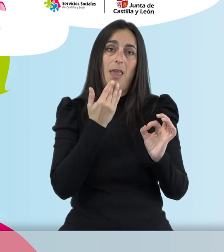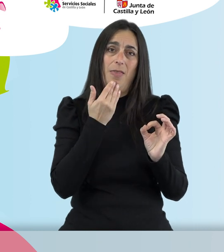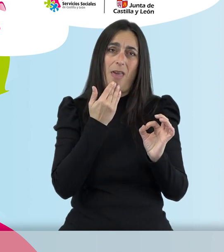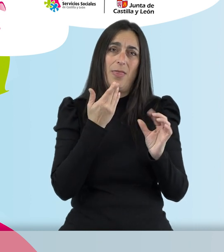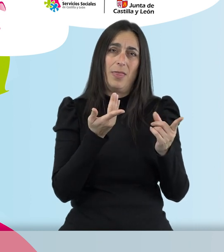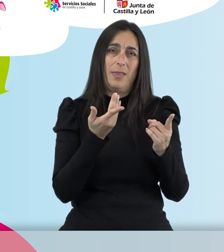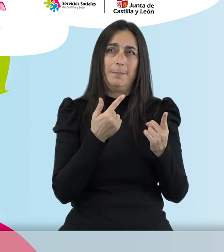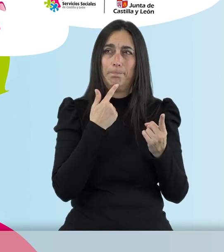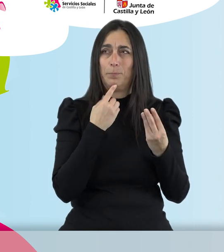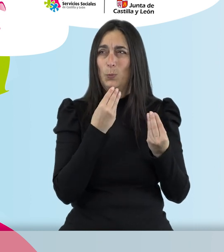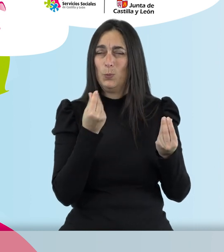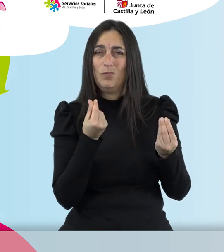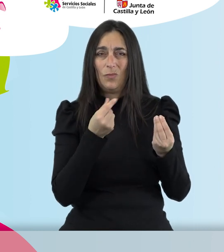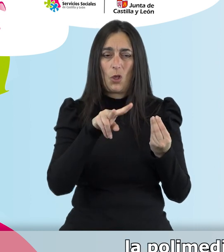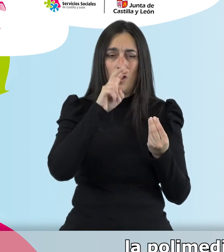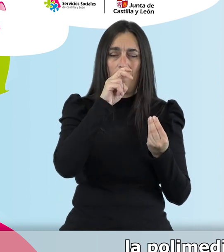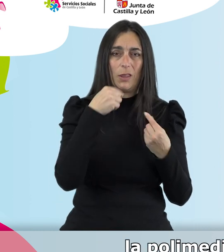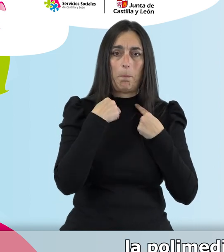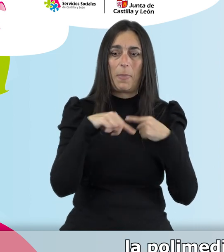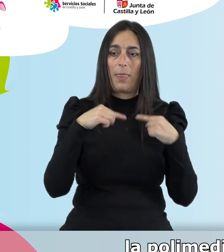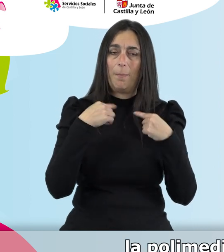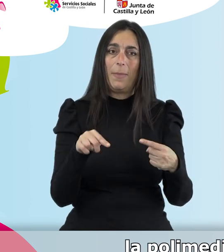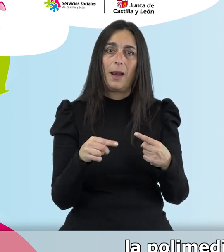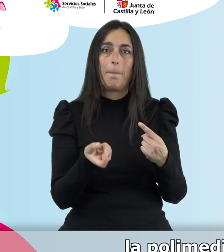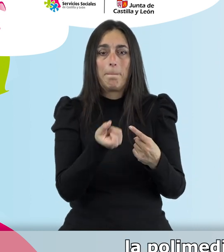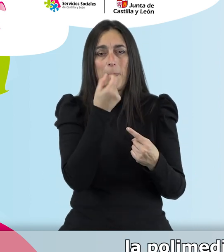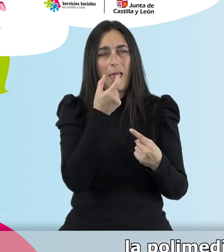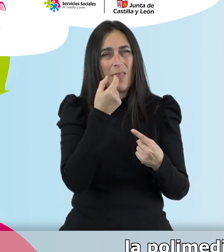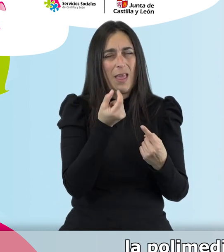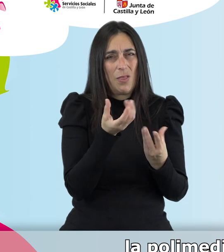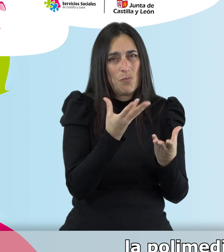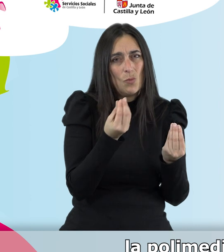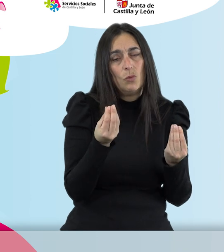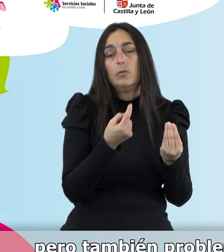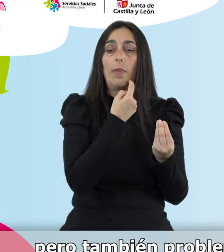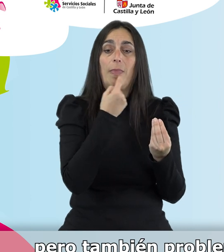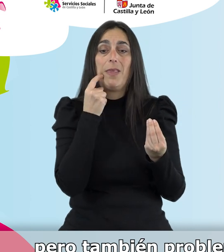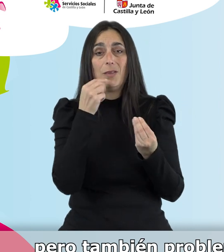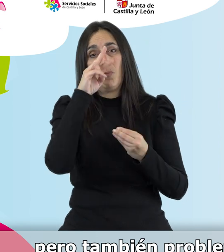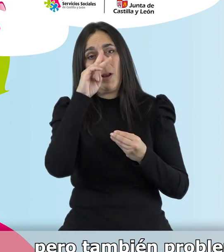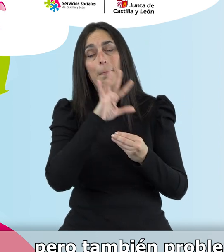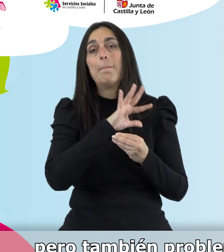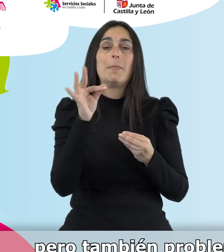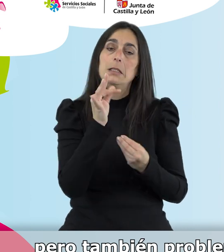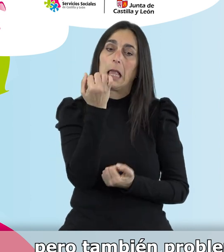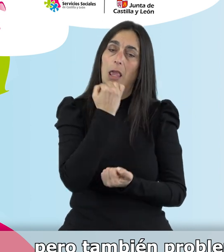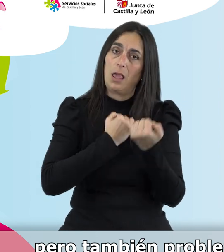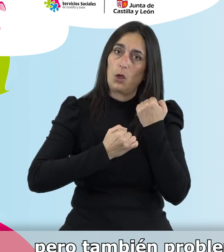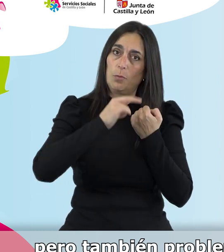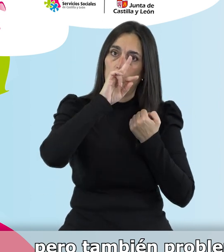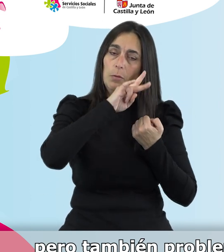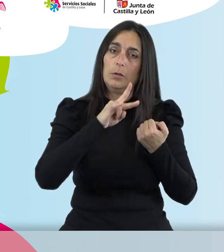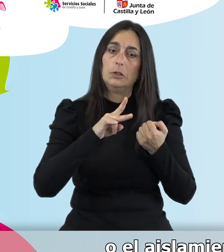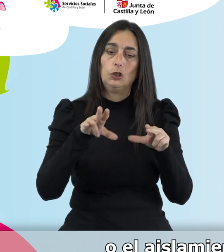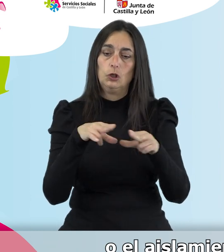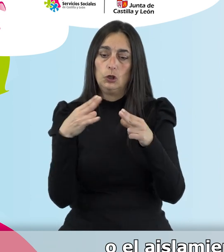avanzada, la pérdida del gusto y del olfato, la polimedicación, los problemas dentales, pero también problemas económicos, problemas